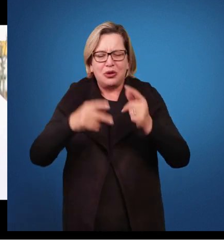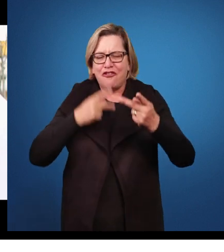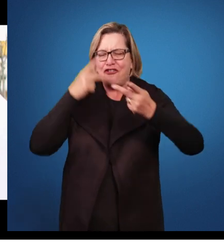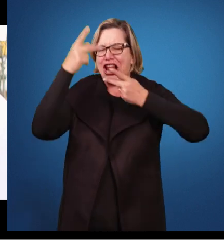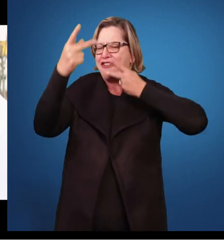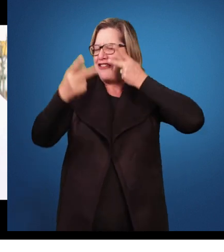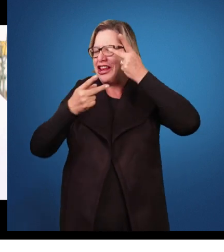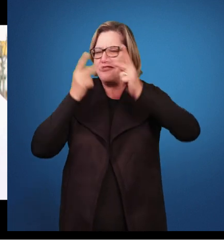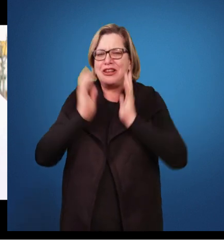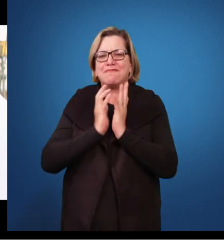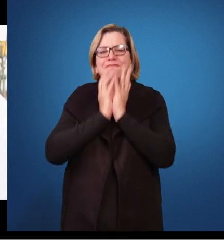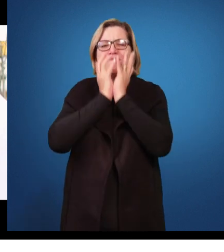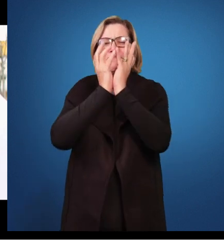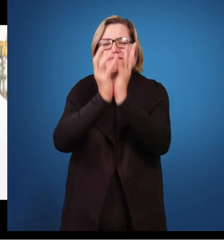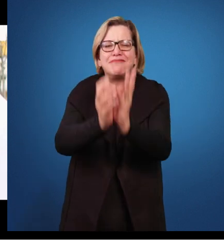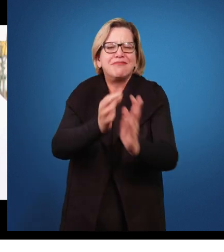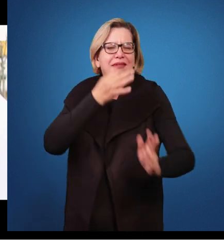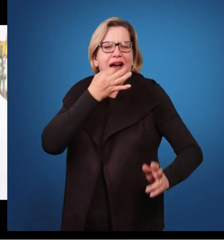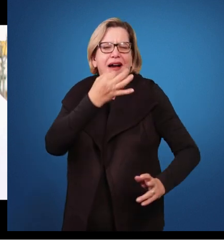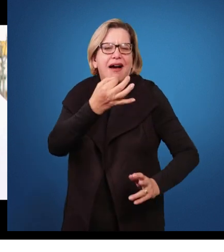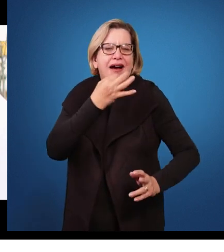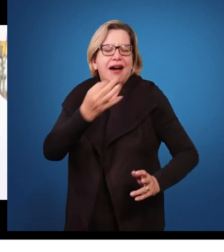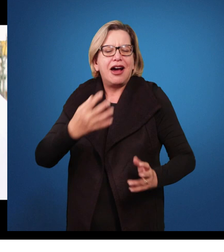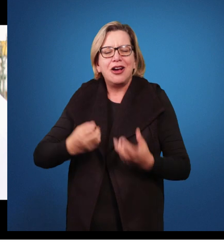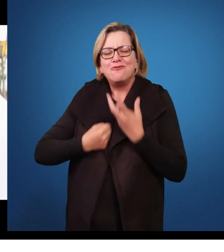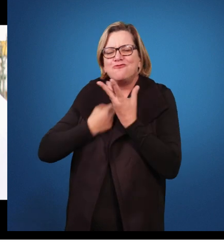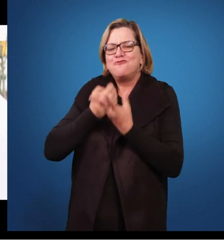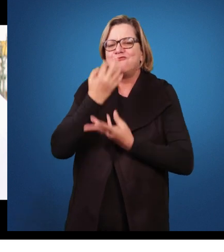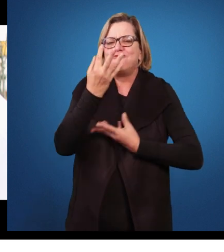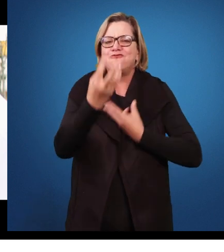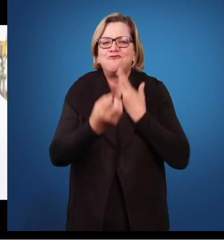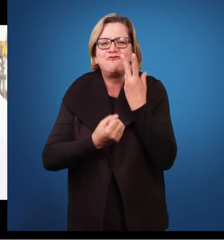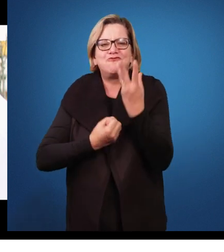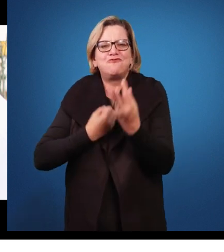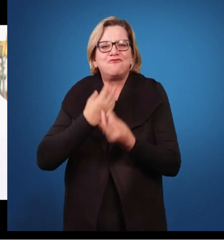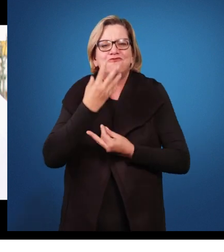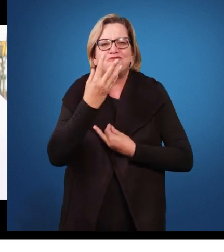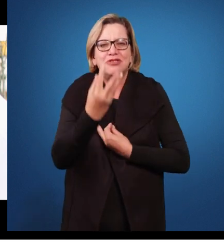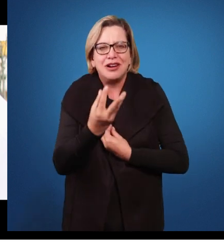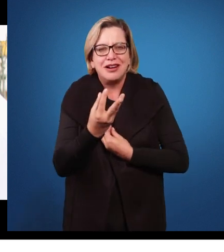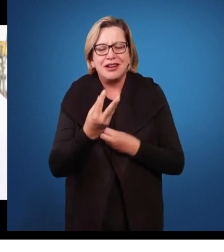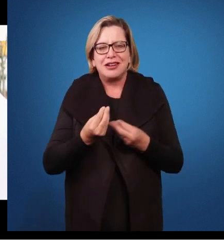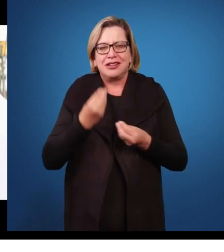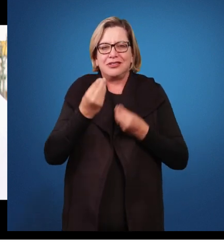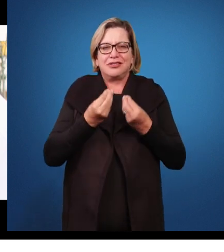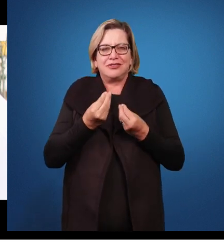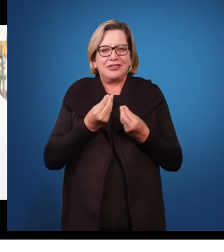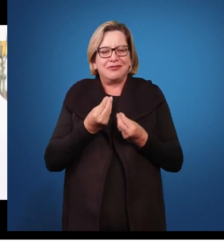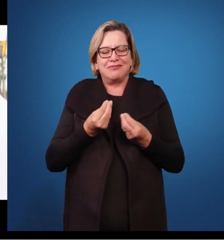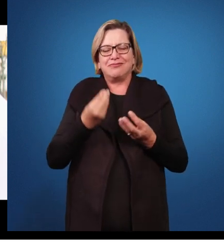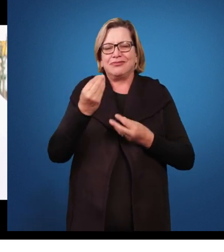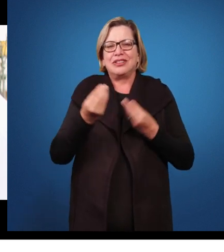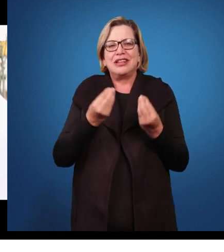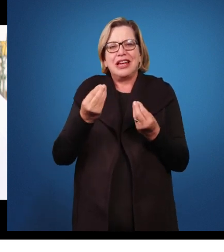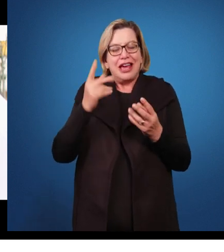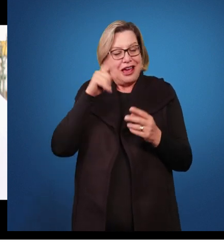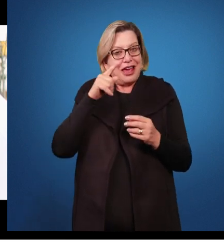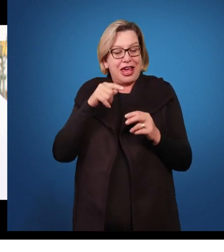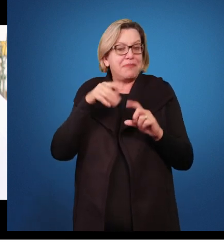que é participante. Que gosta de se expressar bem, né? Que se expressa bem em público. Então, isso é um mito, porque